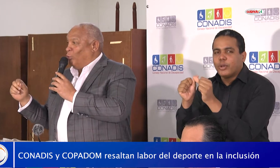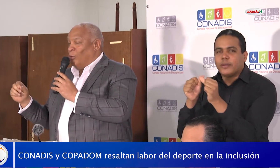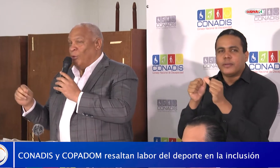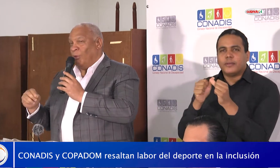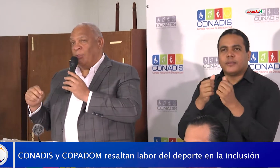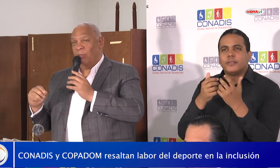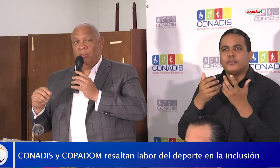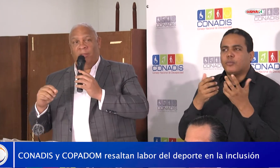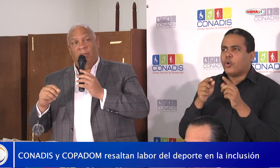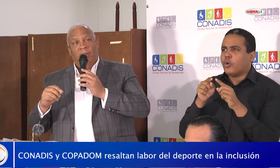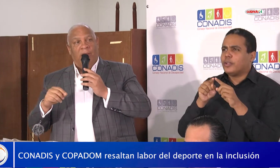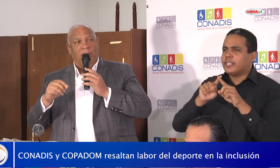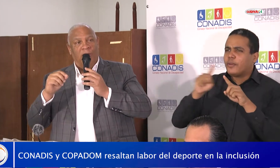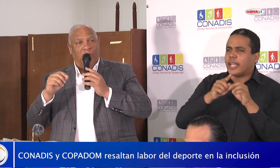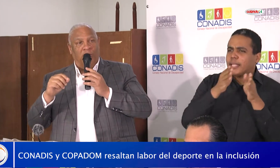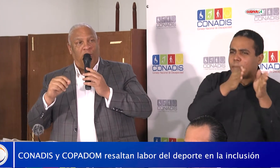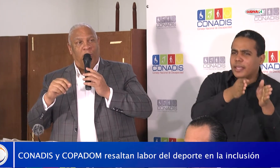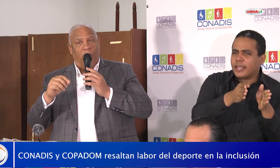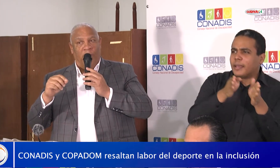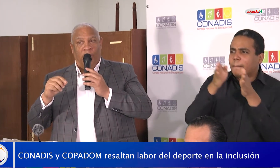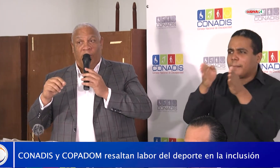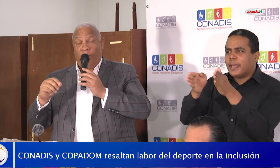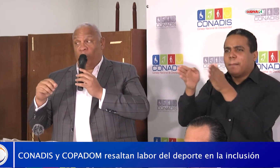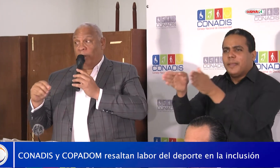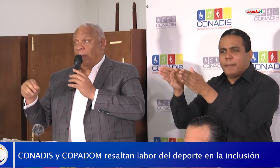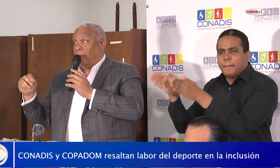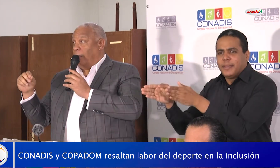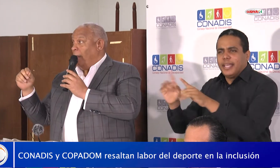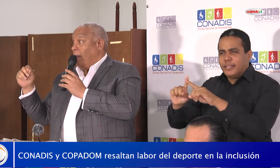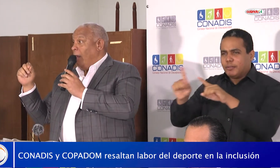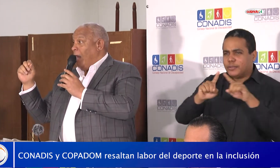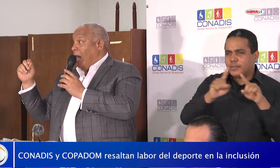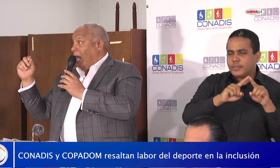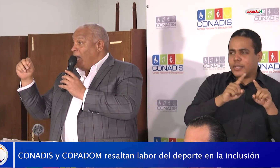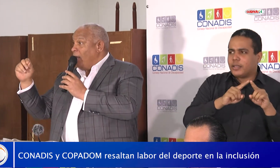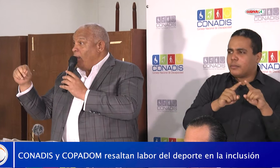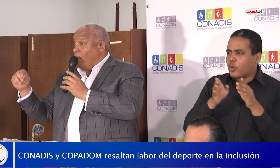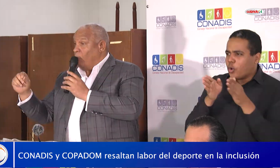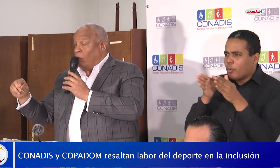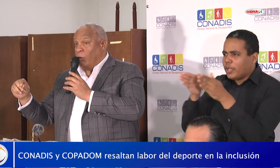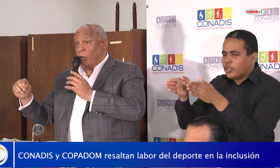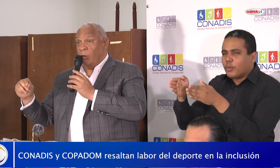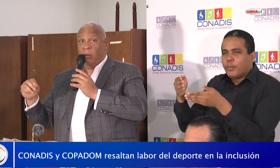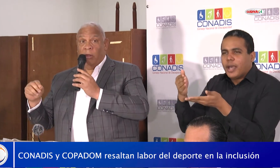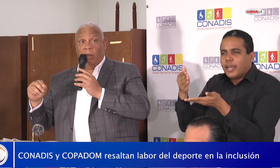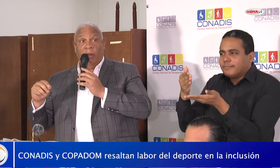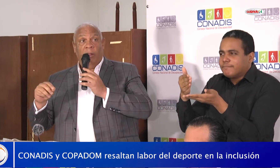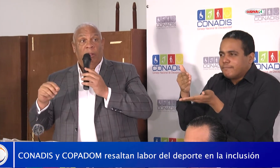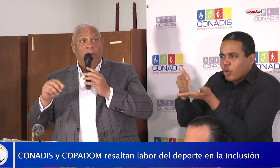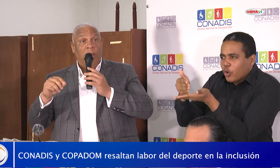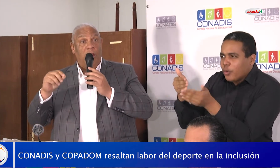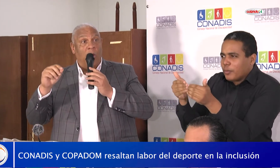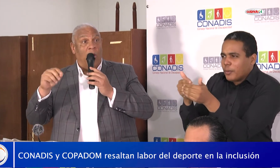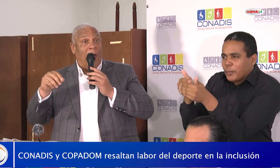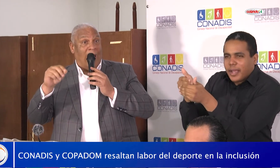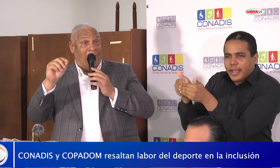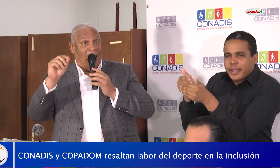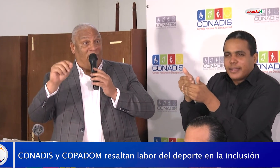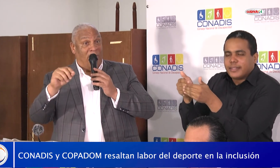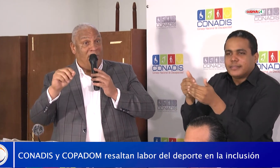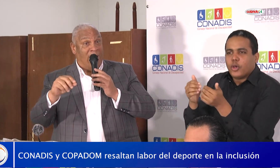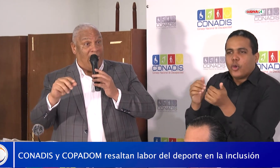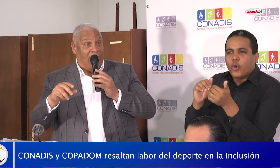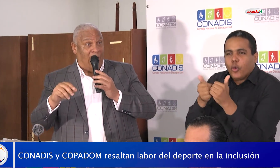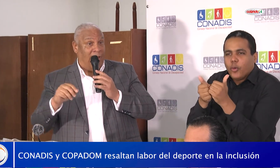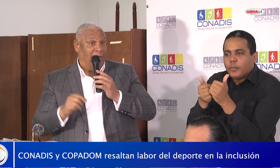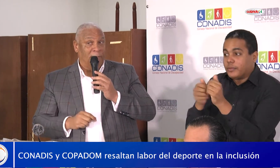corto es que nosotros podamos empoderar al individuo y o a